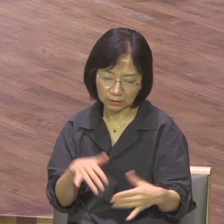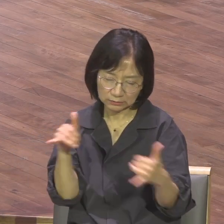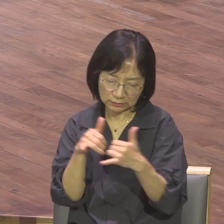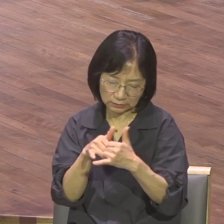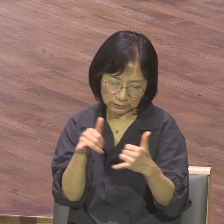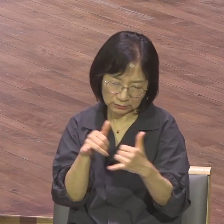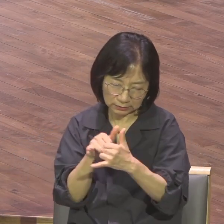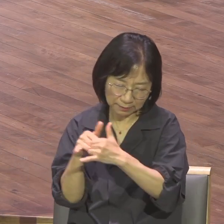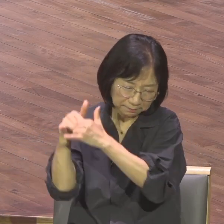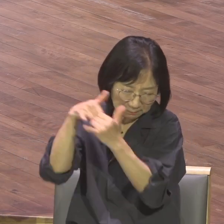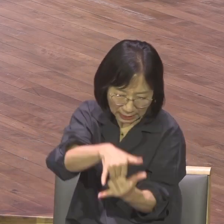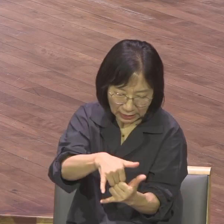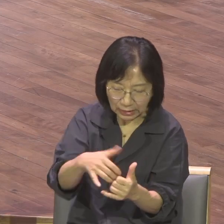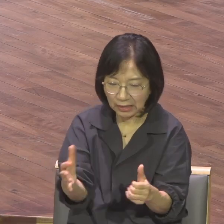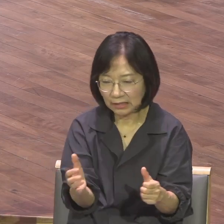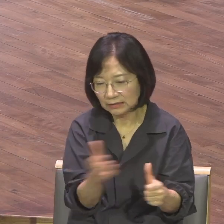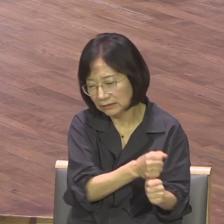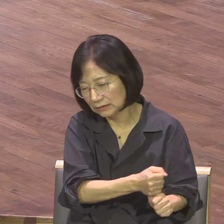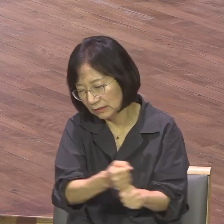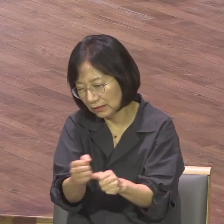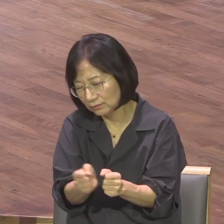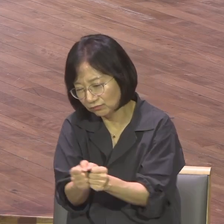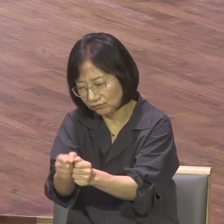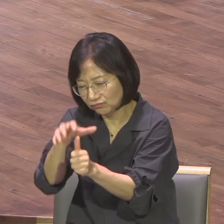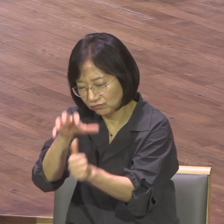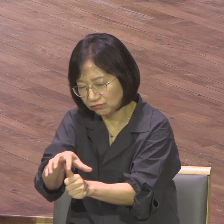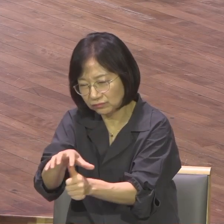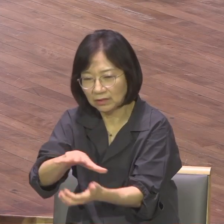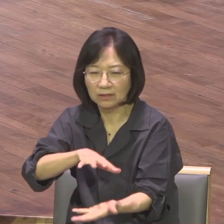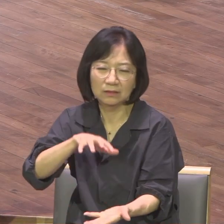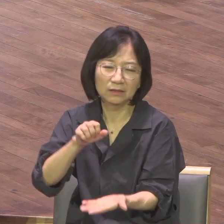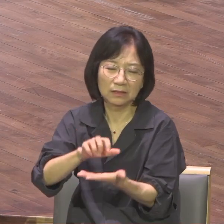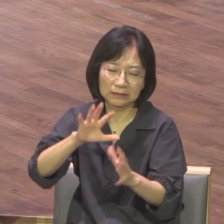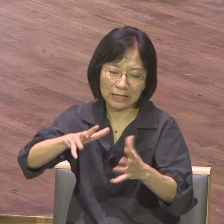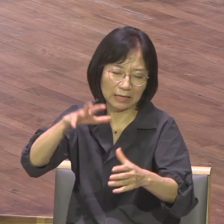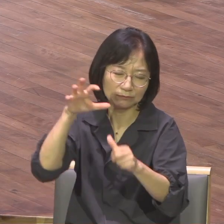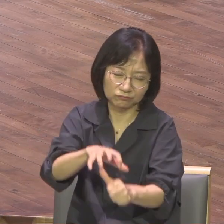자들을 통해서 다시 복음을 회복하고 전달하도록 하나님이 역사하셨습니다.